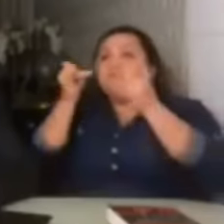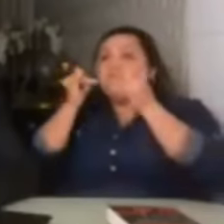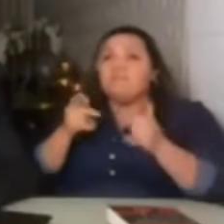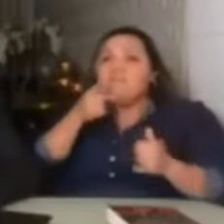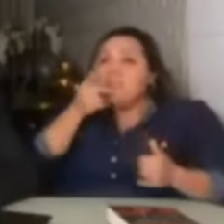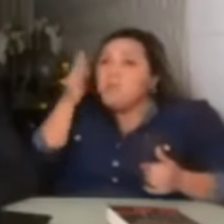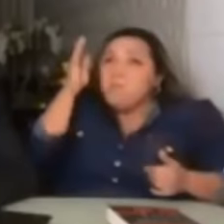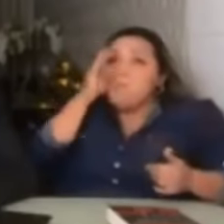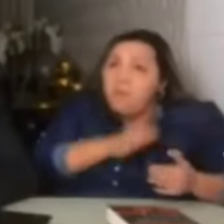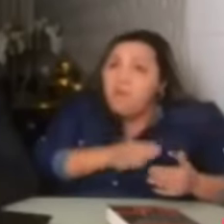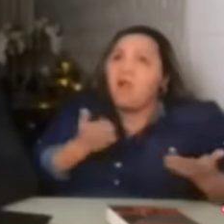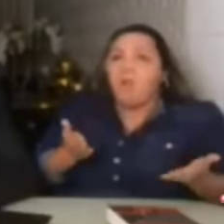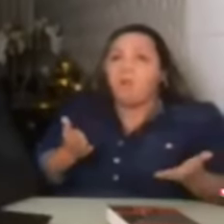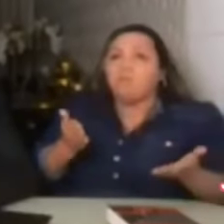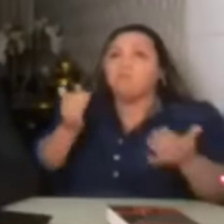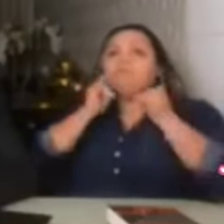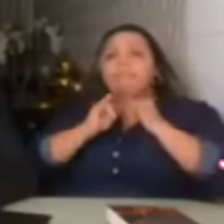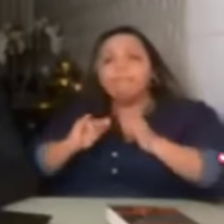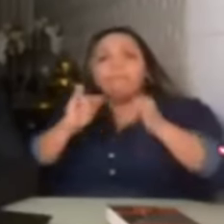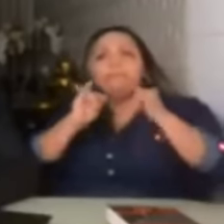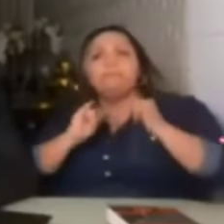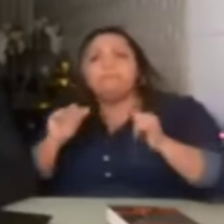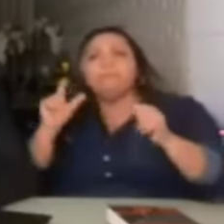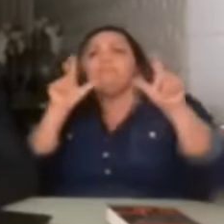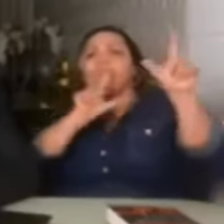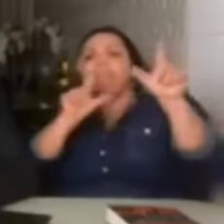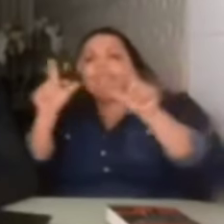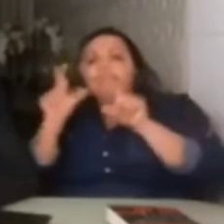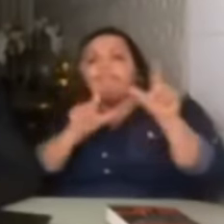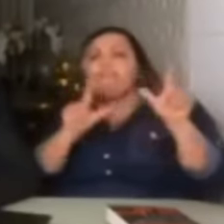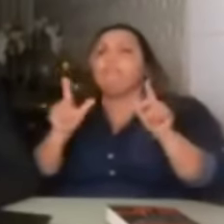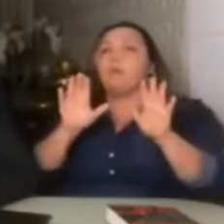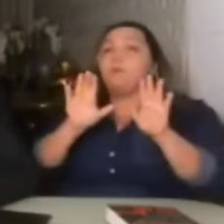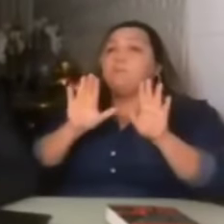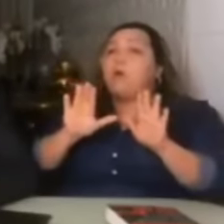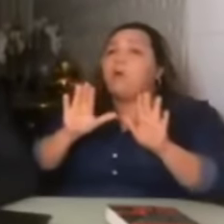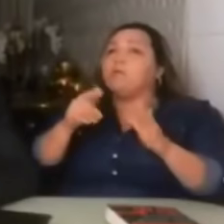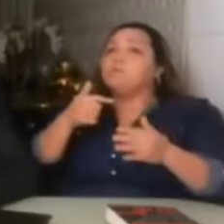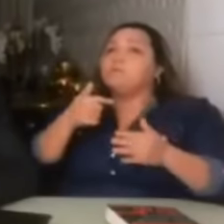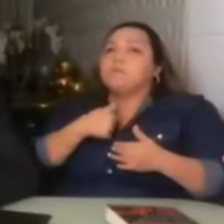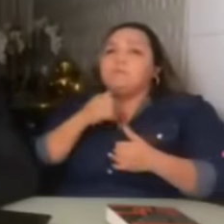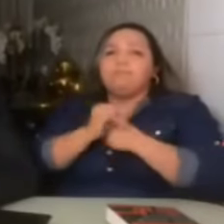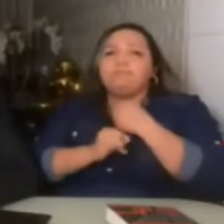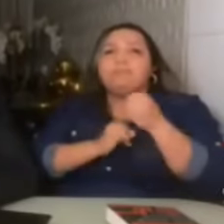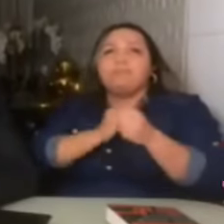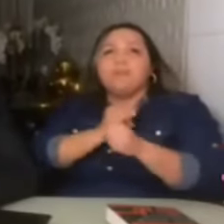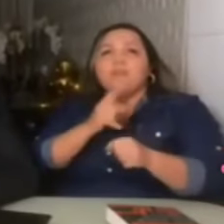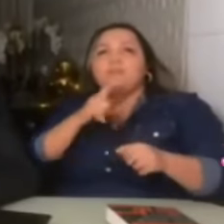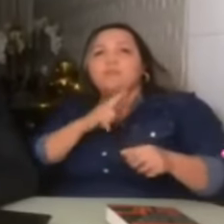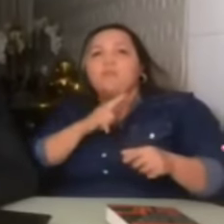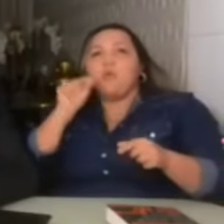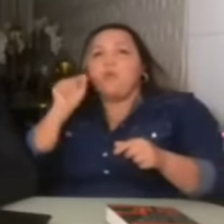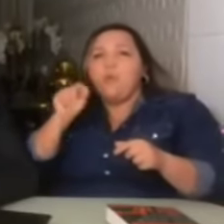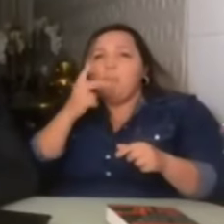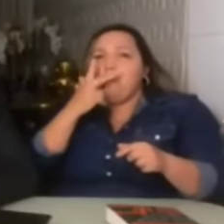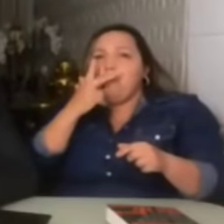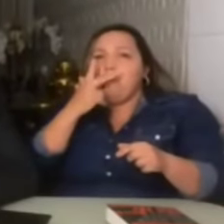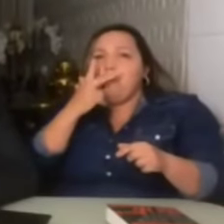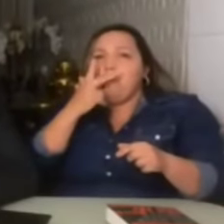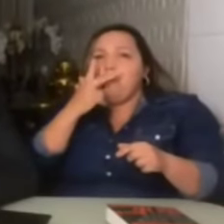Colocando-me na situação, muitas vezes, próximo a uma situação vexatória.